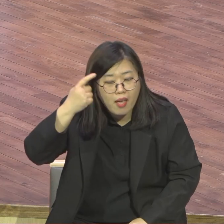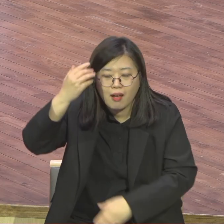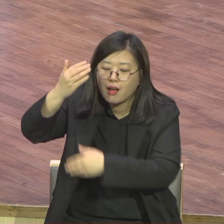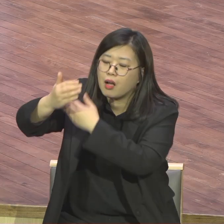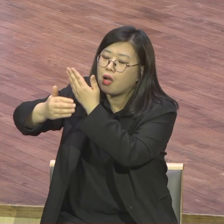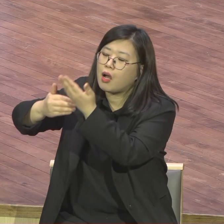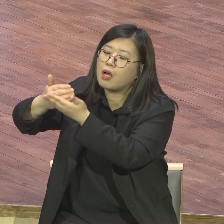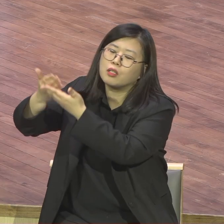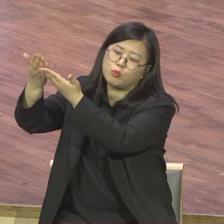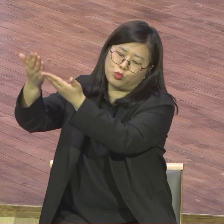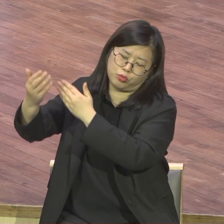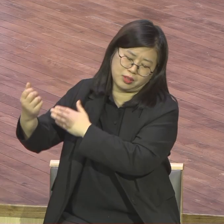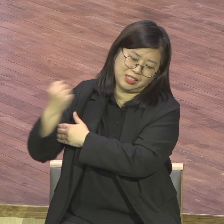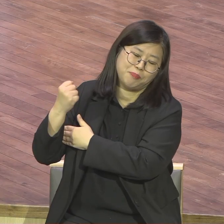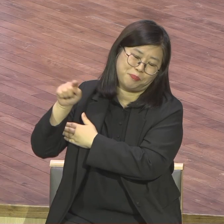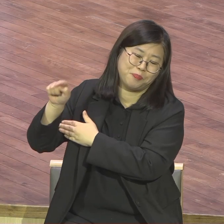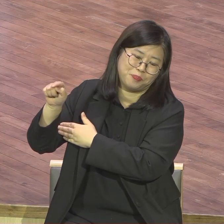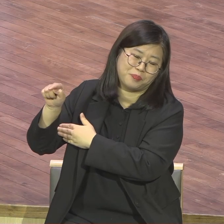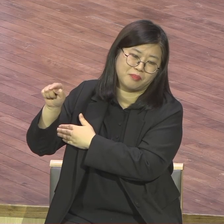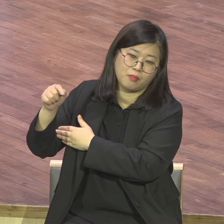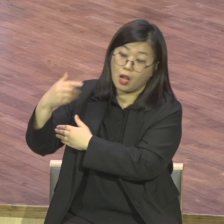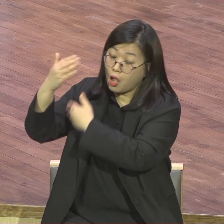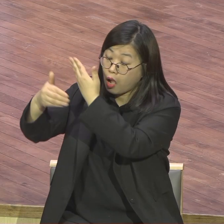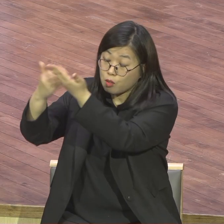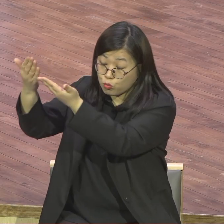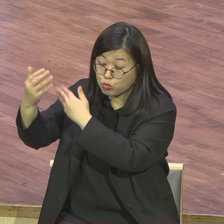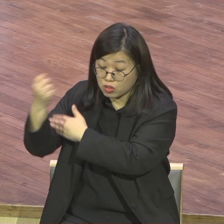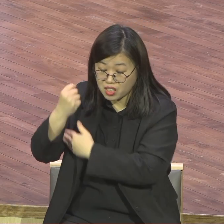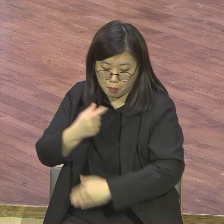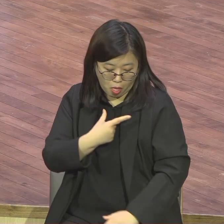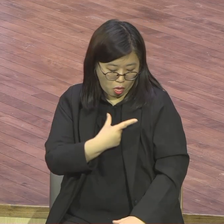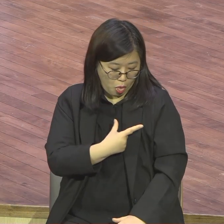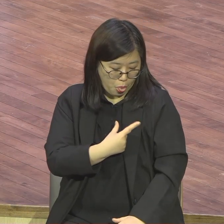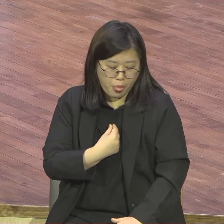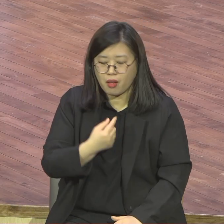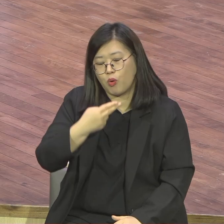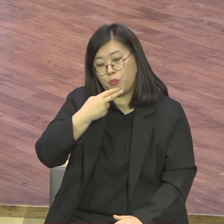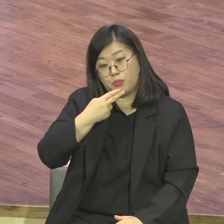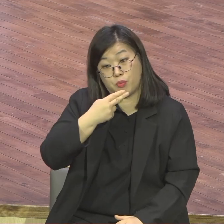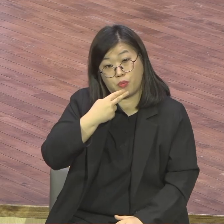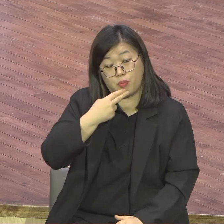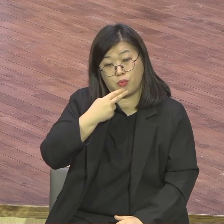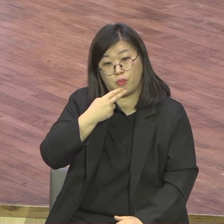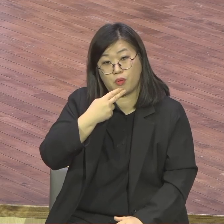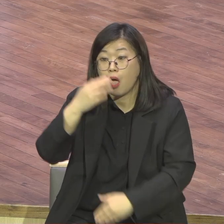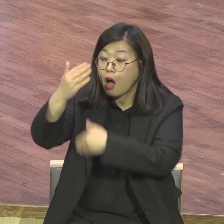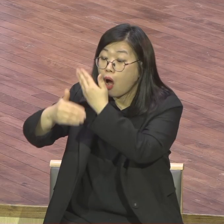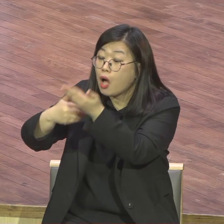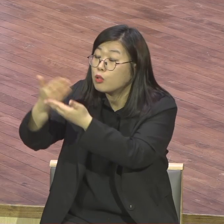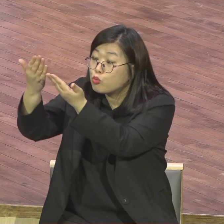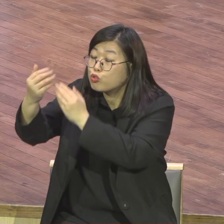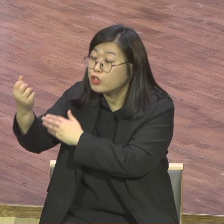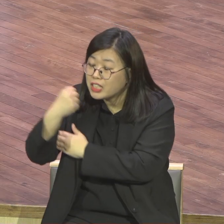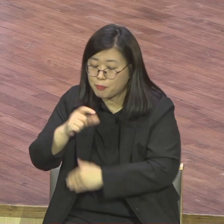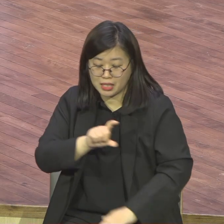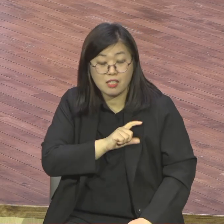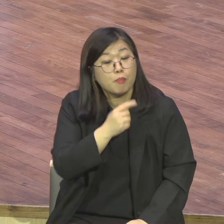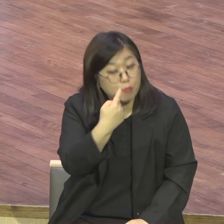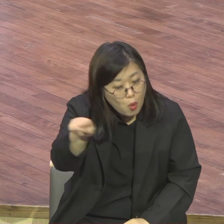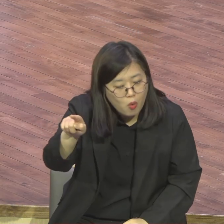그 핵심이 뭐예요. 하나님의 힘 1 3 8 1 3 8 이 힘을